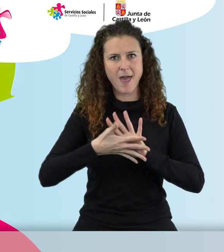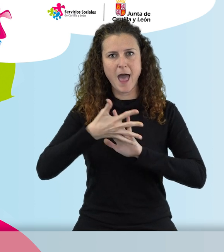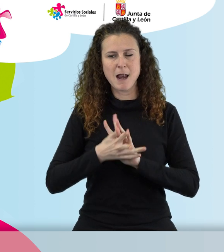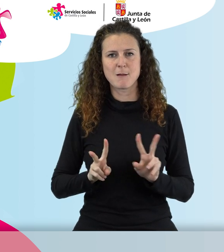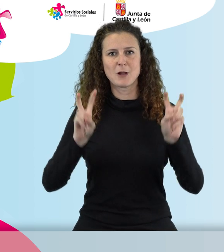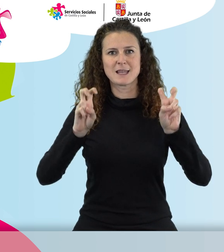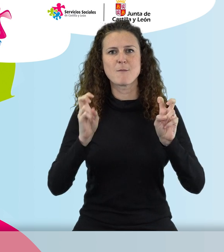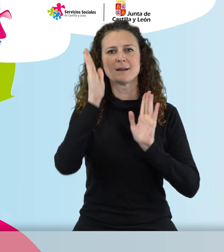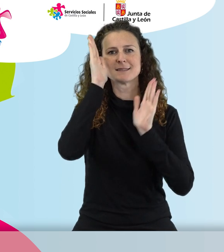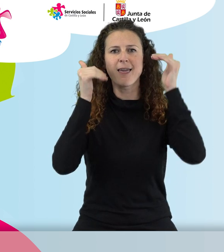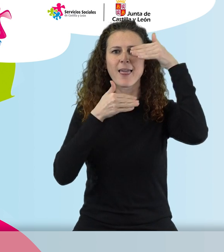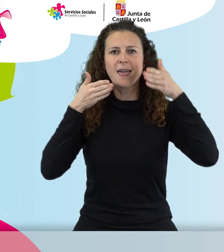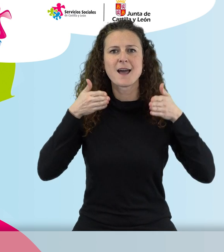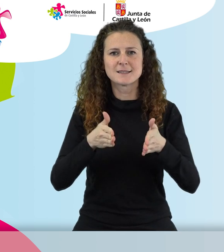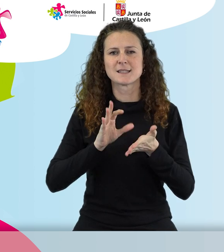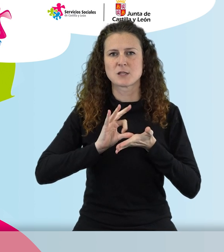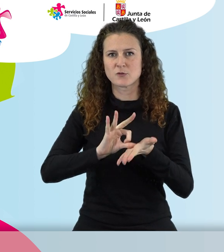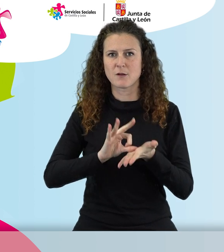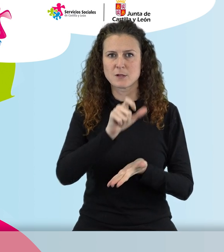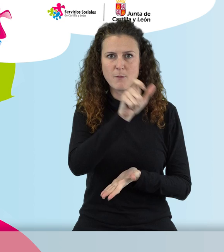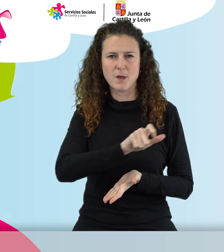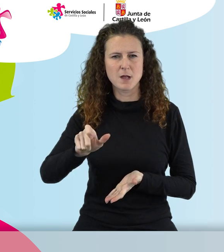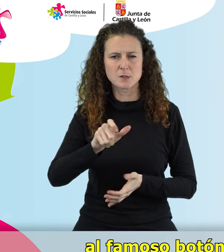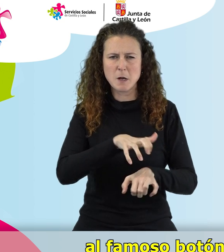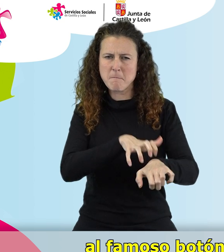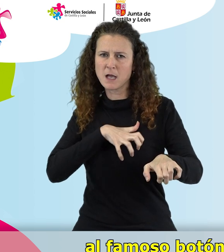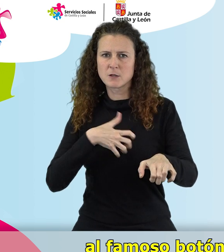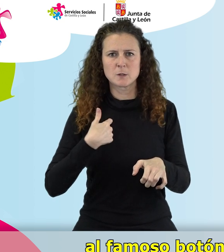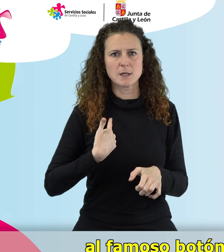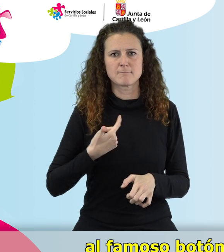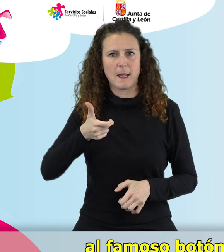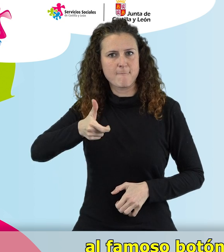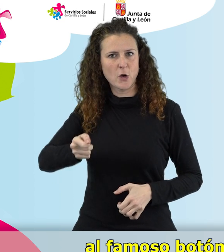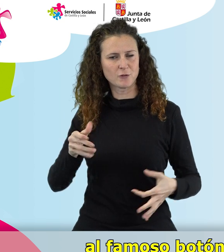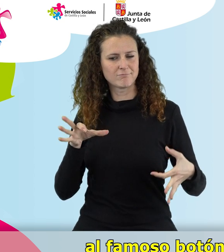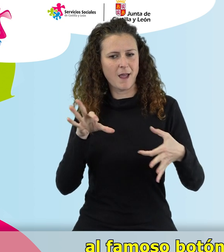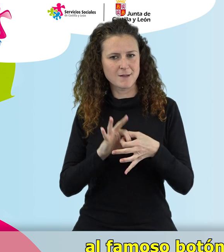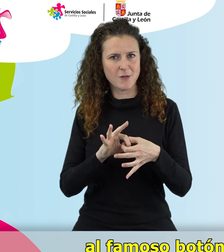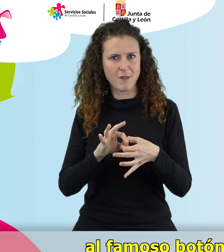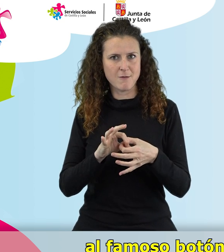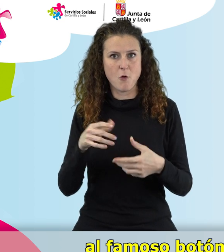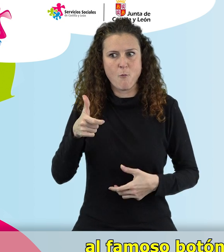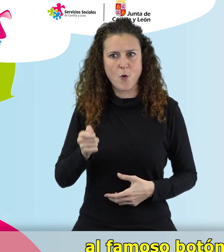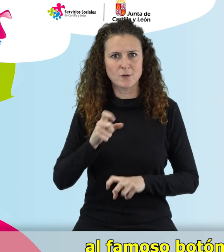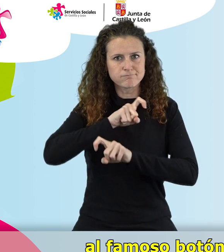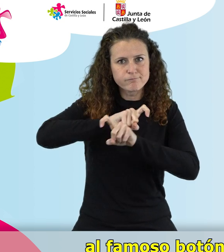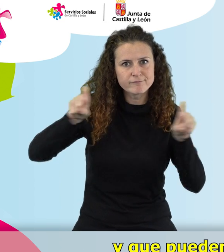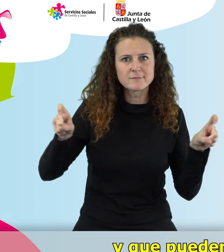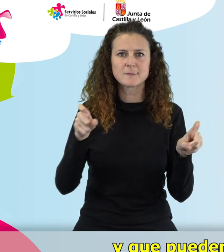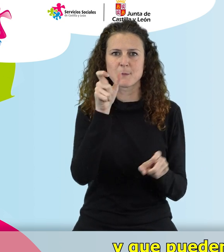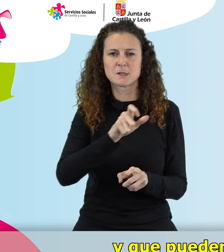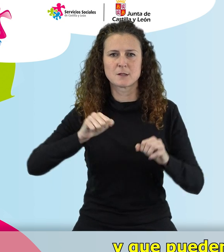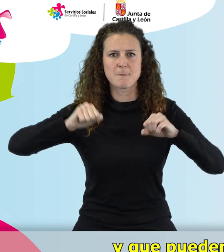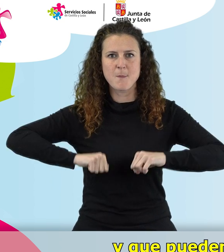teleasistencia. Un servicio que mucha gente asocia al famoso botón de alarma que llevan las personas mayores